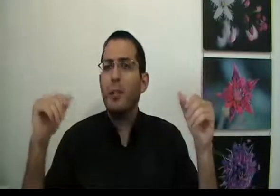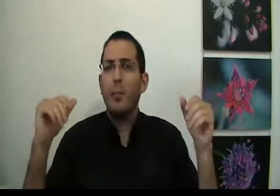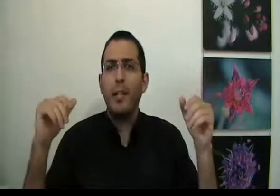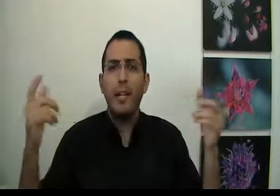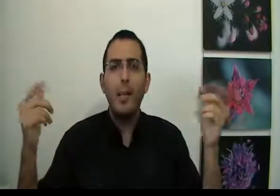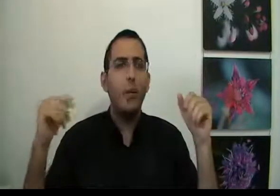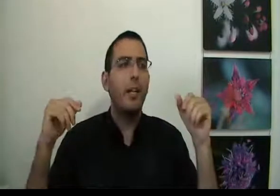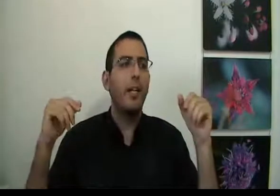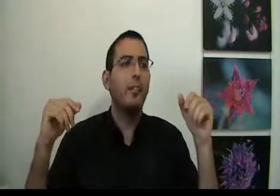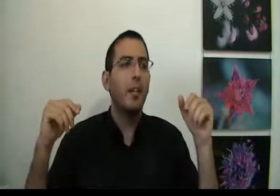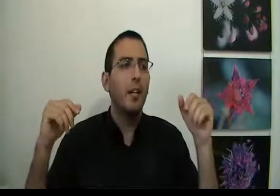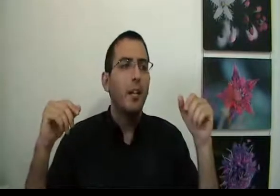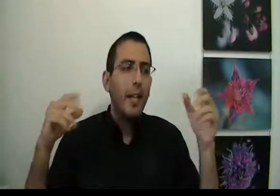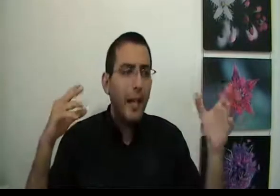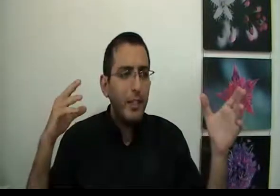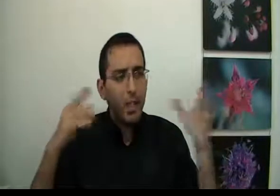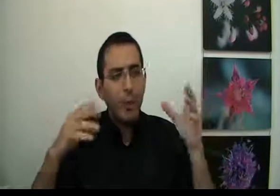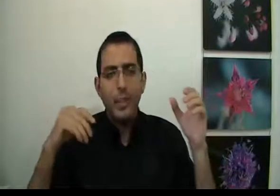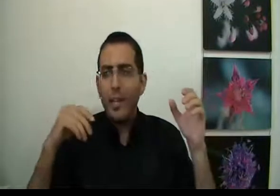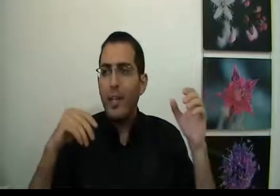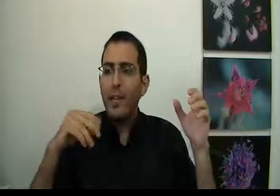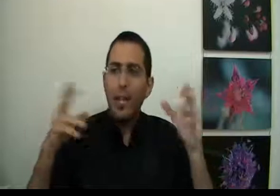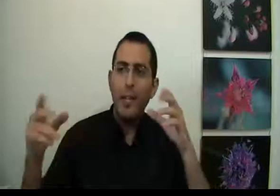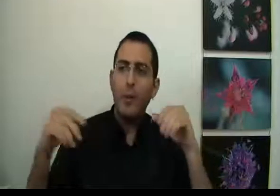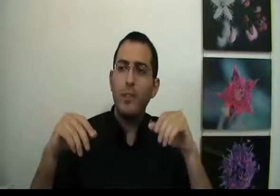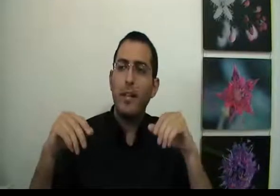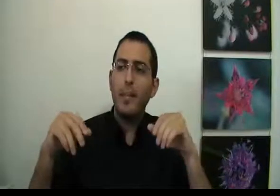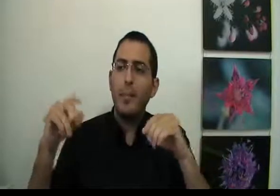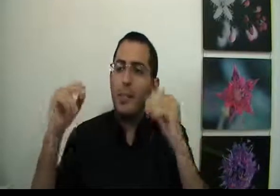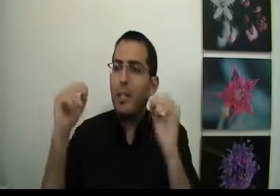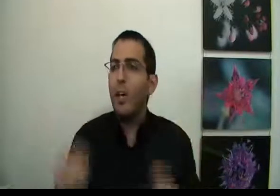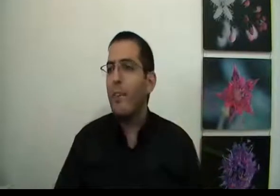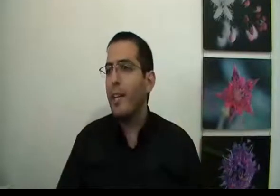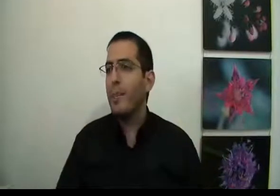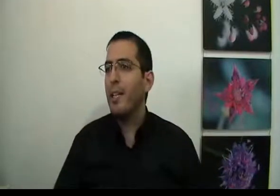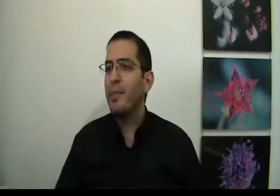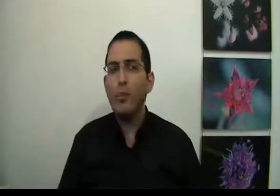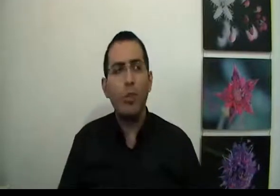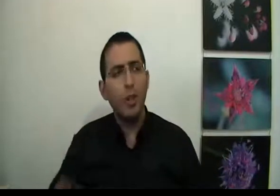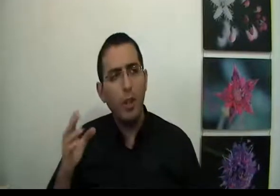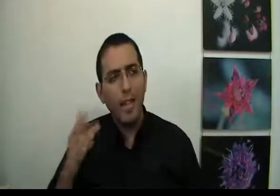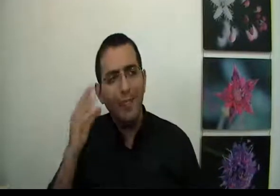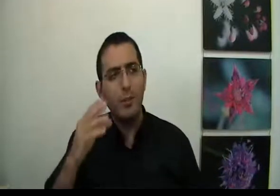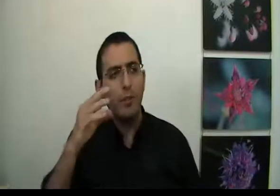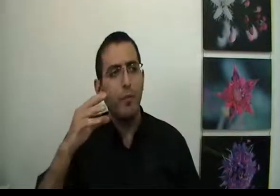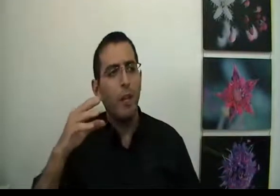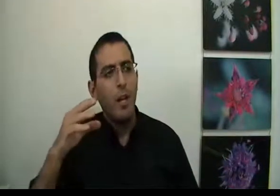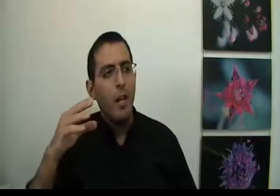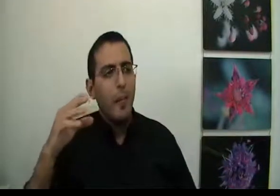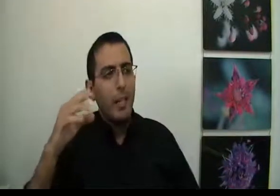שאת אומרת ככה, למה לא אחרת? נגיד שאני רוצה כלום אגלה, אבל למה אני לא רוצה אחרת? בן אדם צריך לא לפחד, בן אדם צריך לשאול שאלות עד הסוף. בן